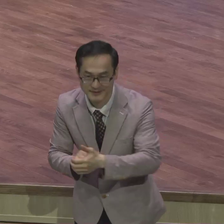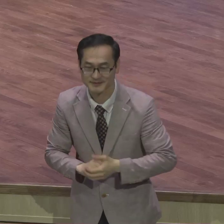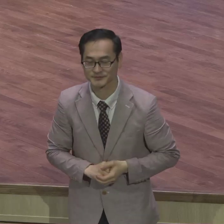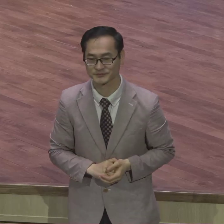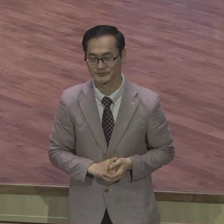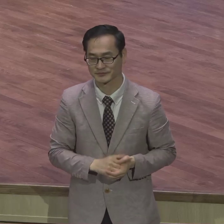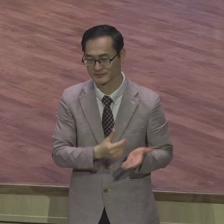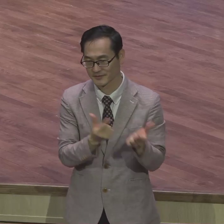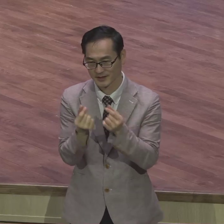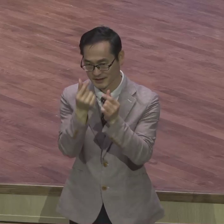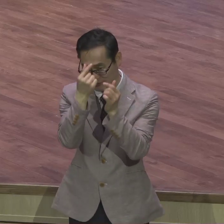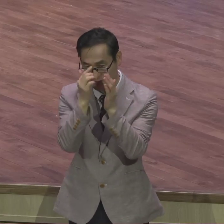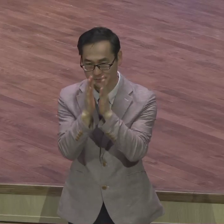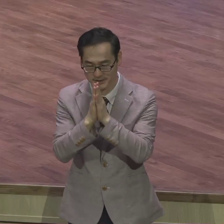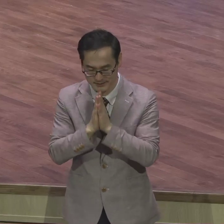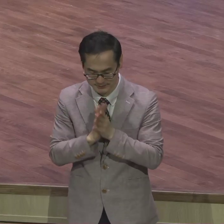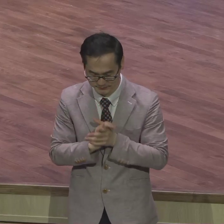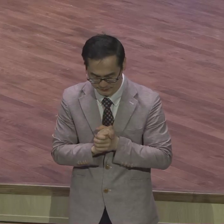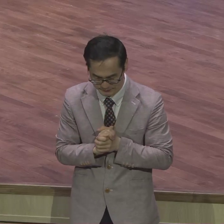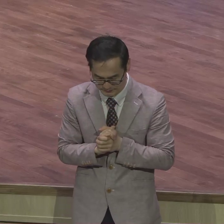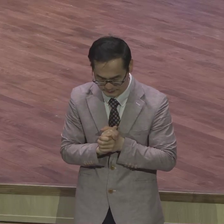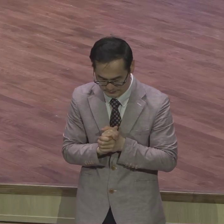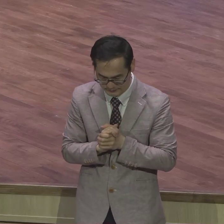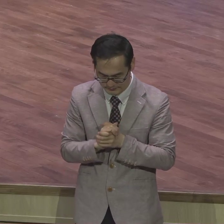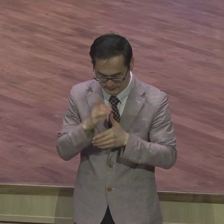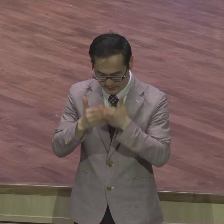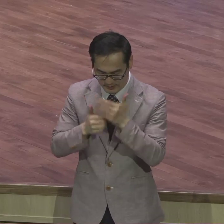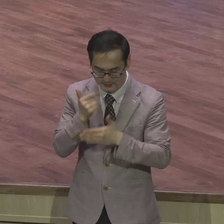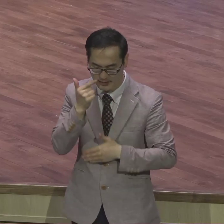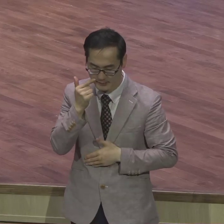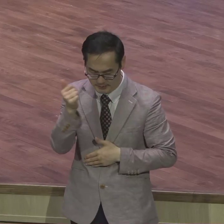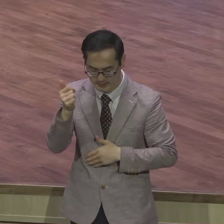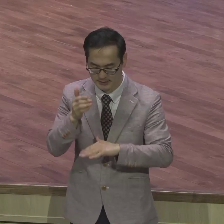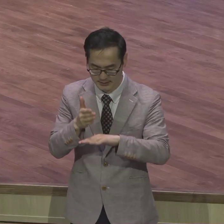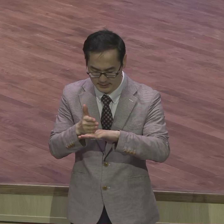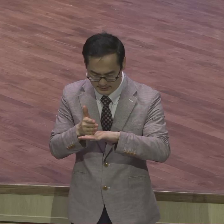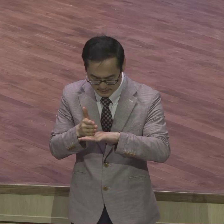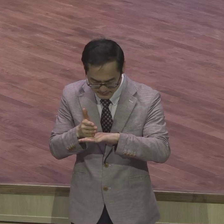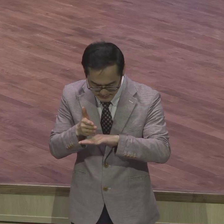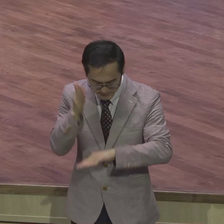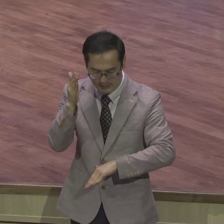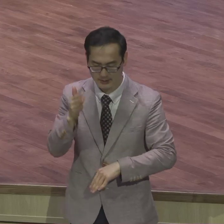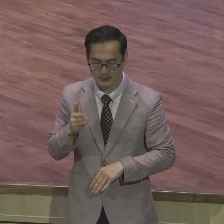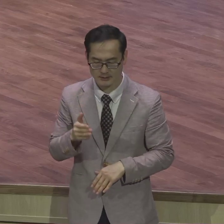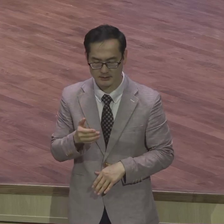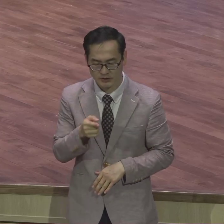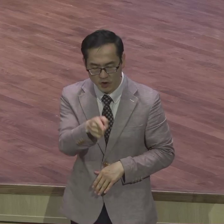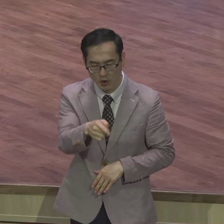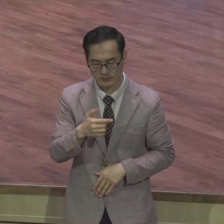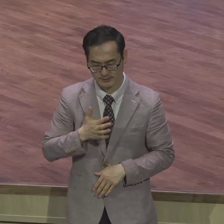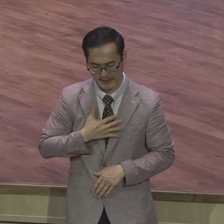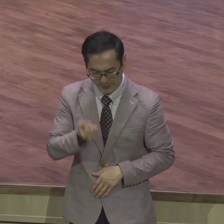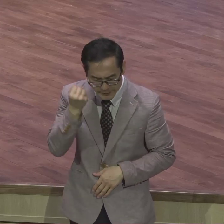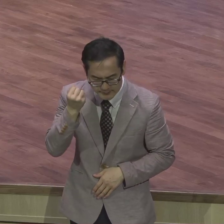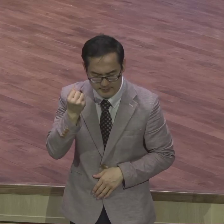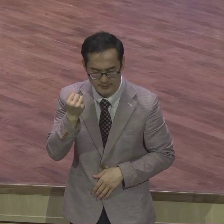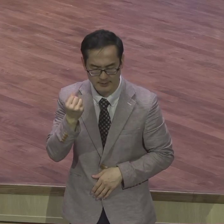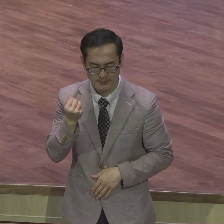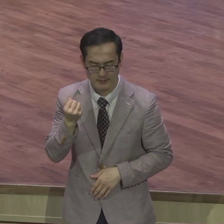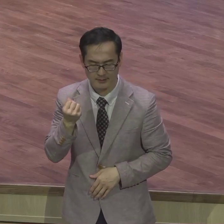아버지 하나님 참 감사합니다 너는 내 것이라 참으로 하나님의 절대주권 속에